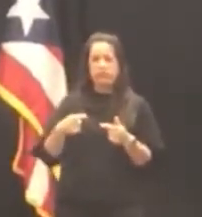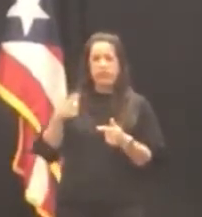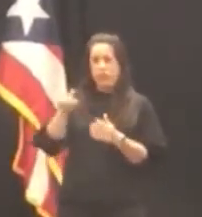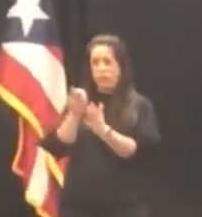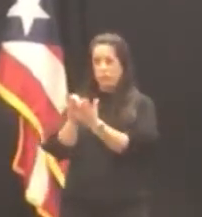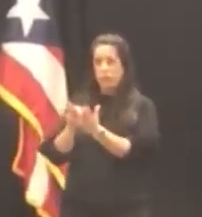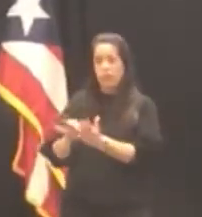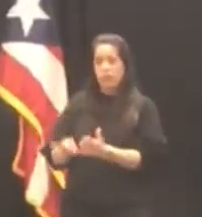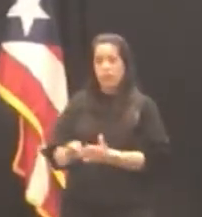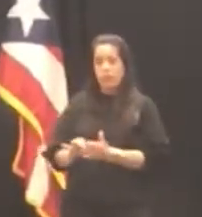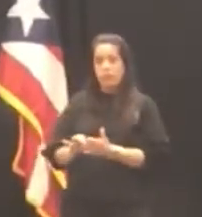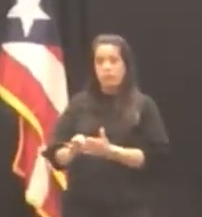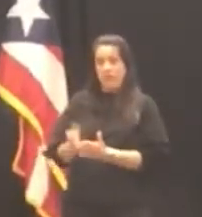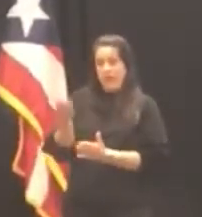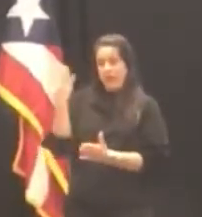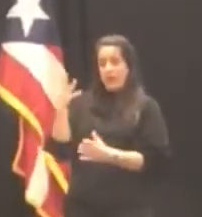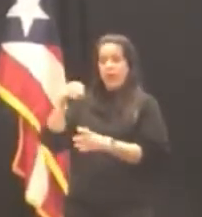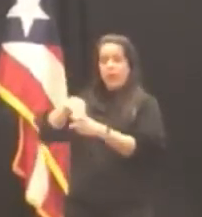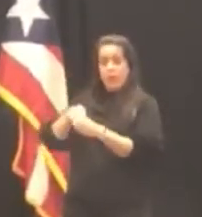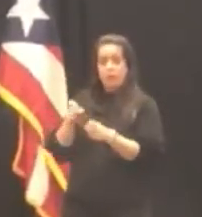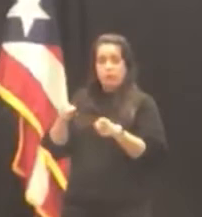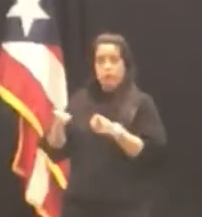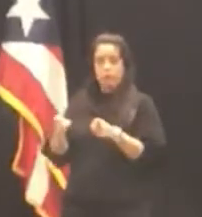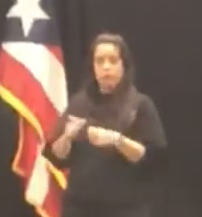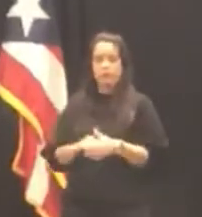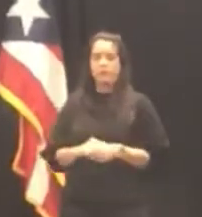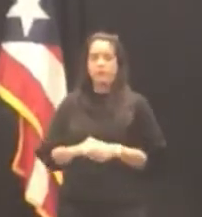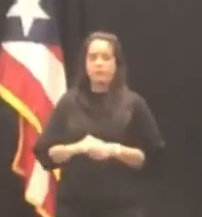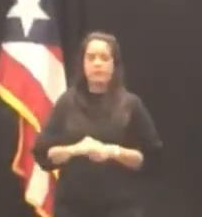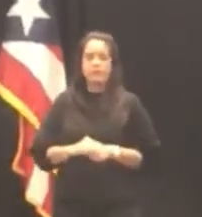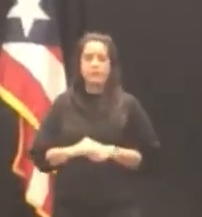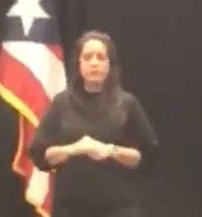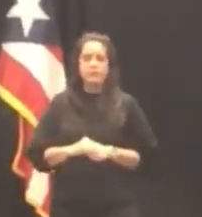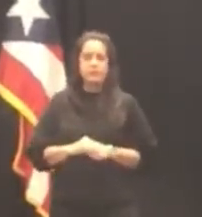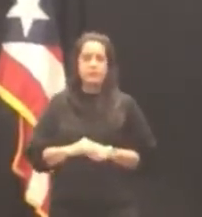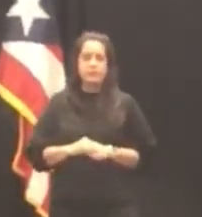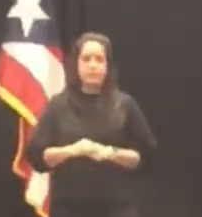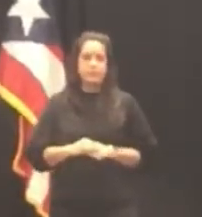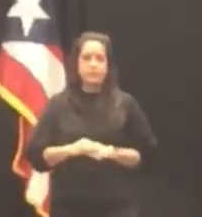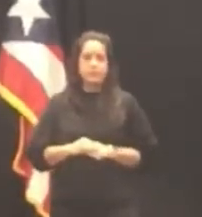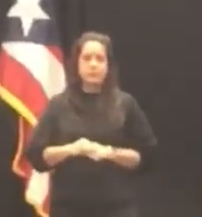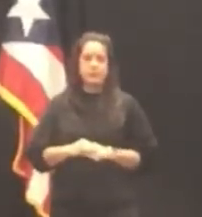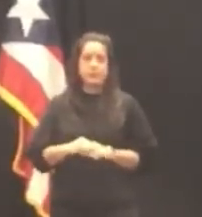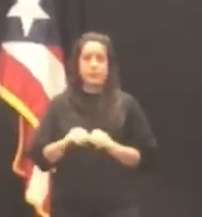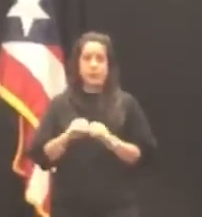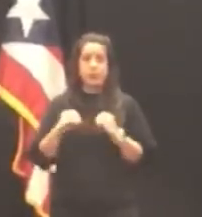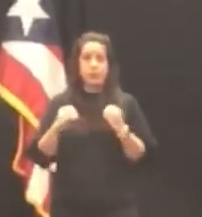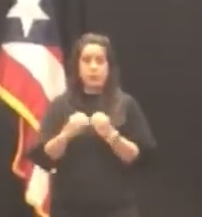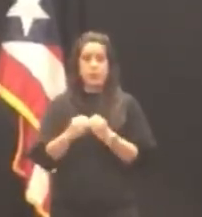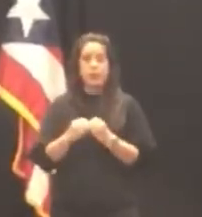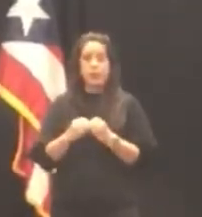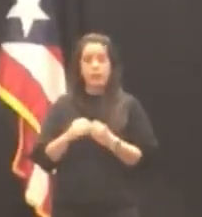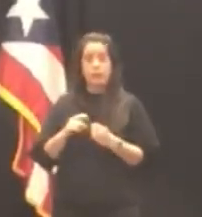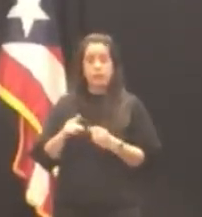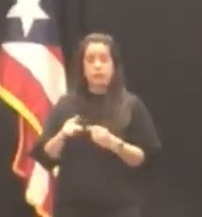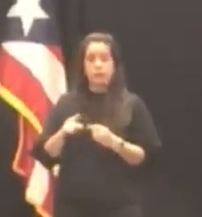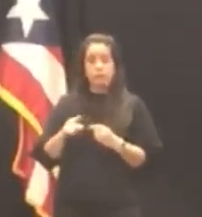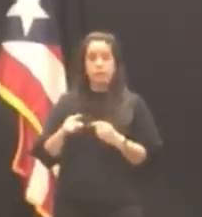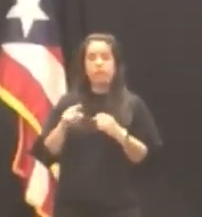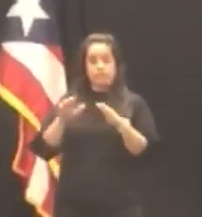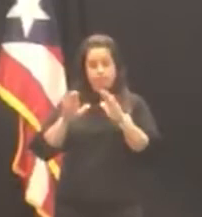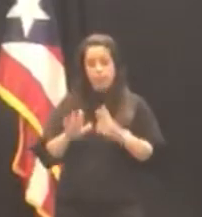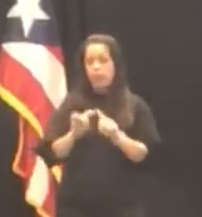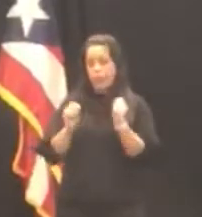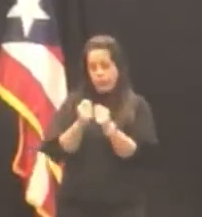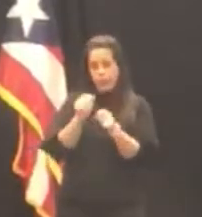los contralores que ellos han pasado no al revés así que la oficina de contralor cuenta con un excelente